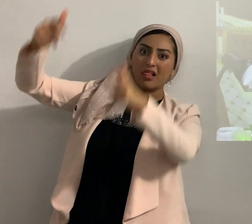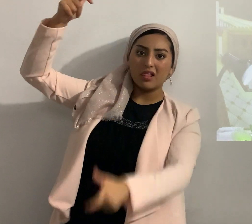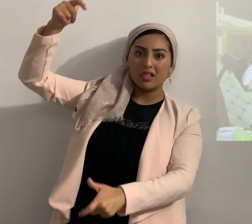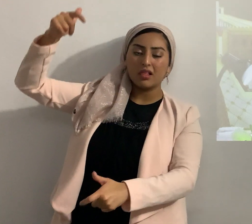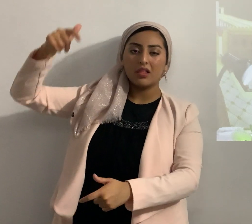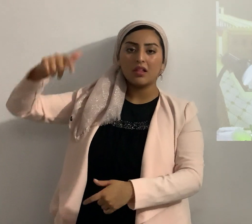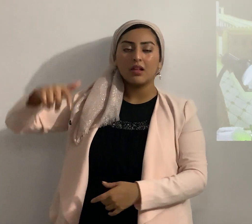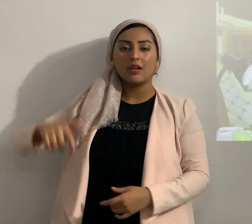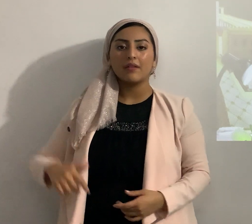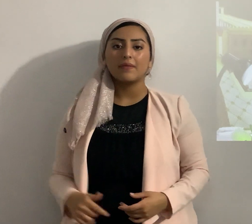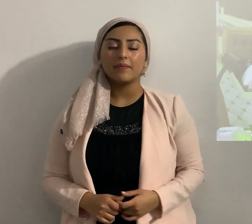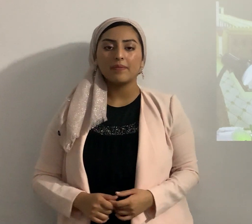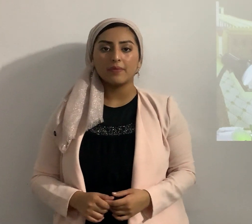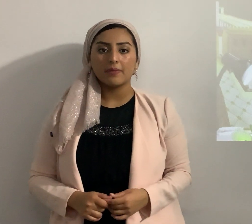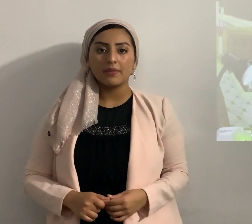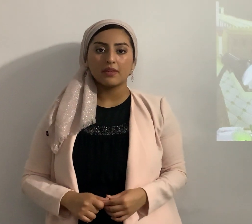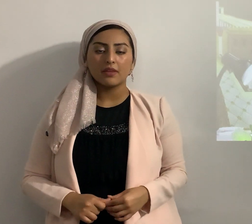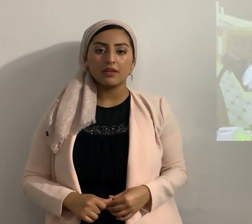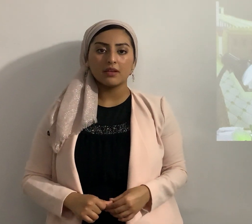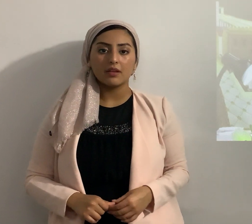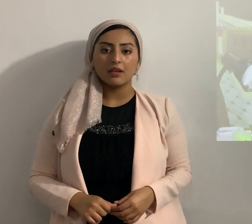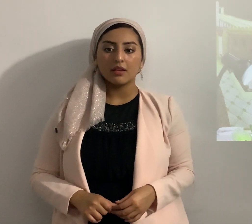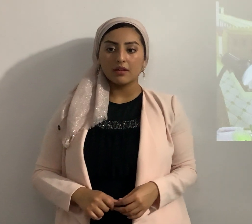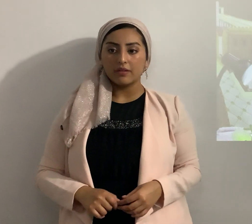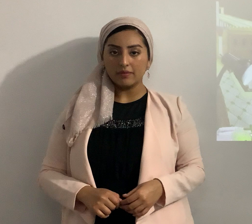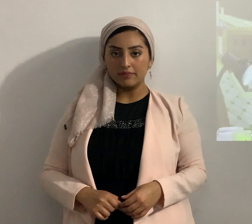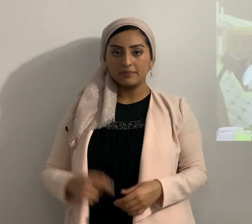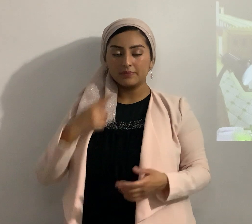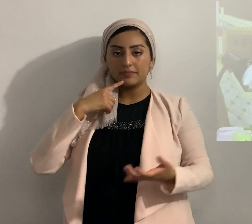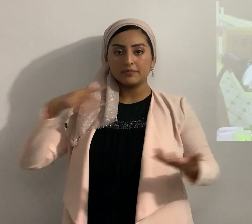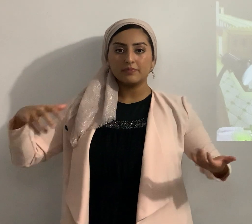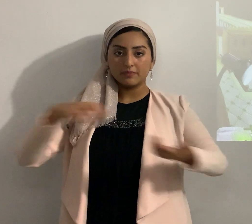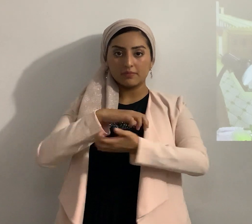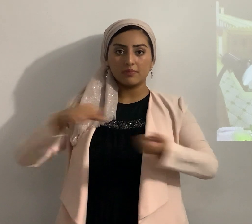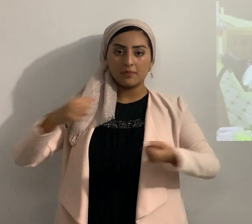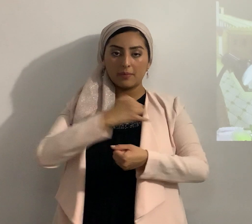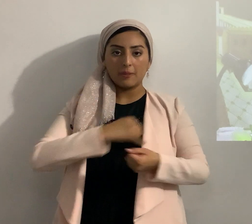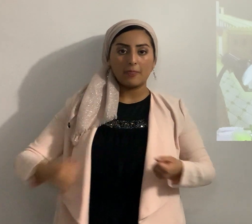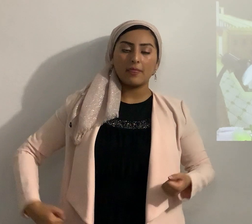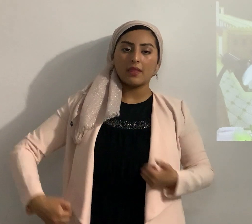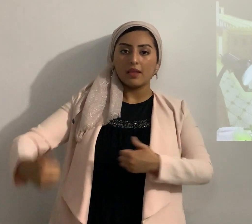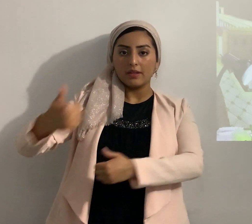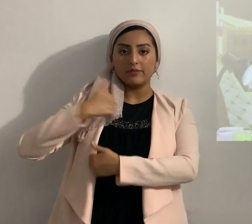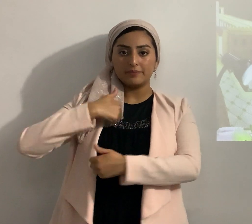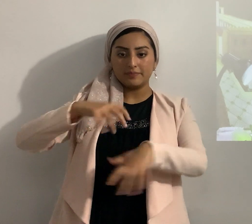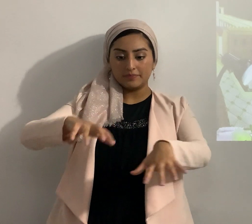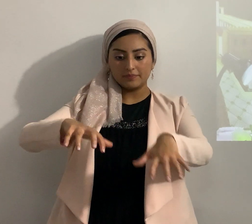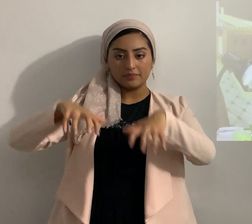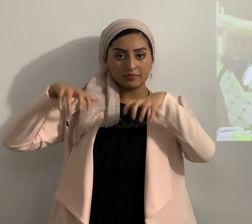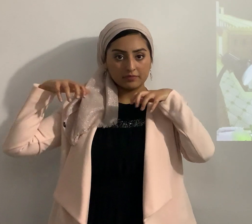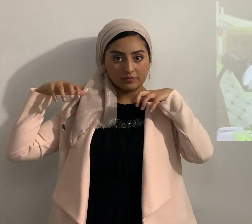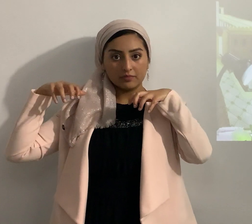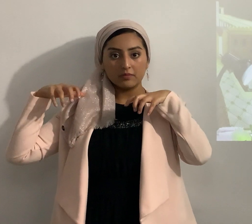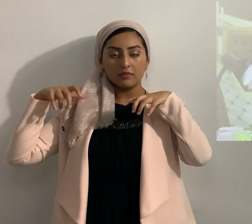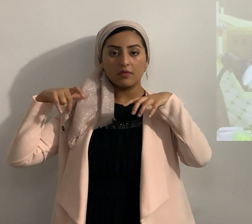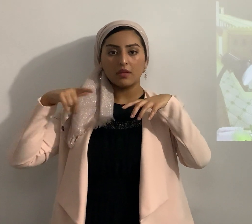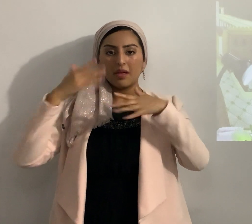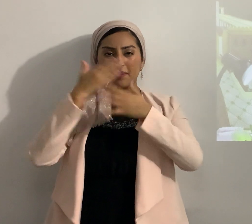entonces dice aquí que fueron destruidos por Josué por su ejército quedaron unos pocos en las en